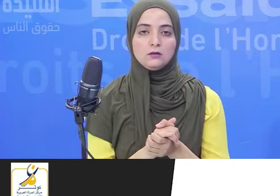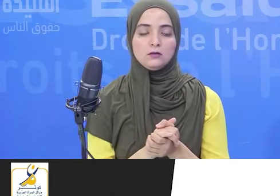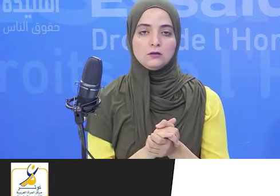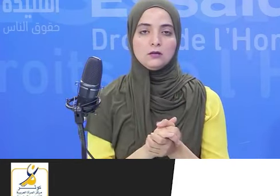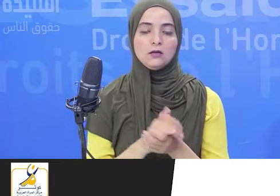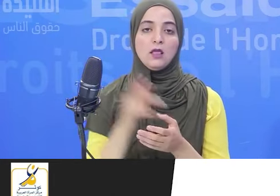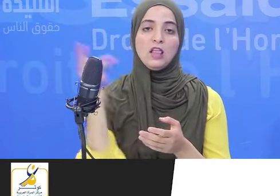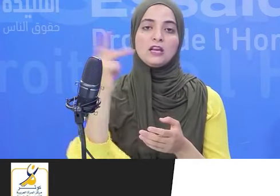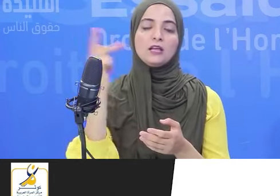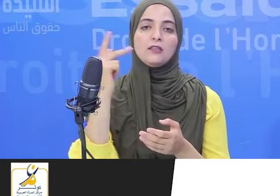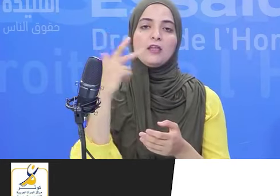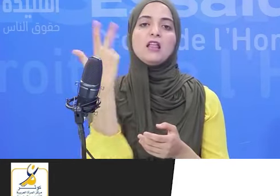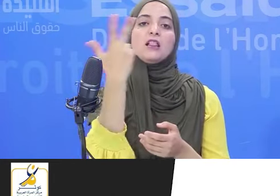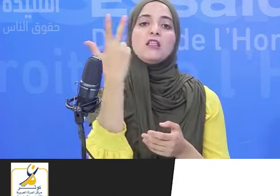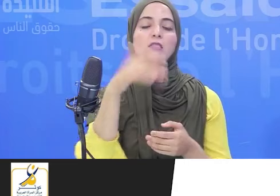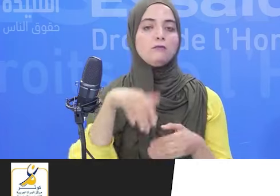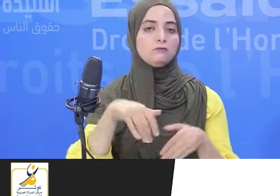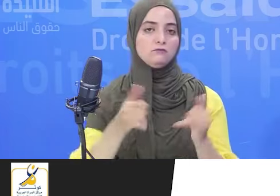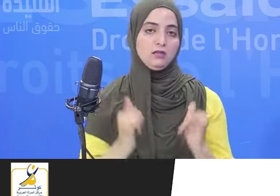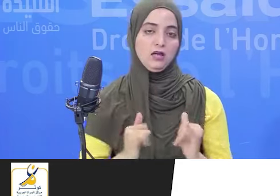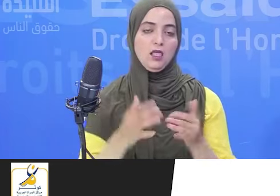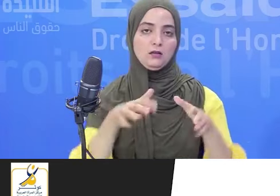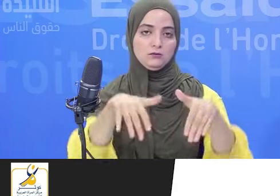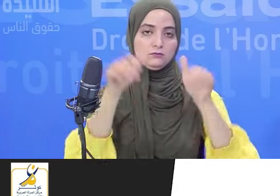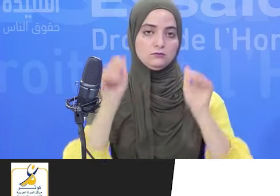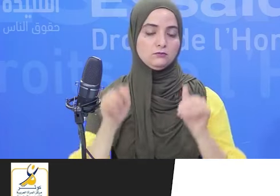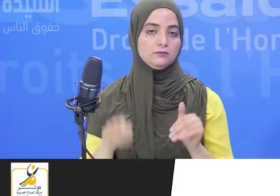الكيف تلاثة مقاعد